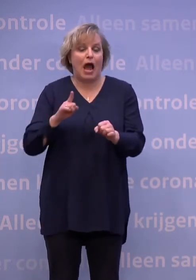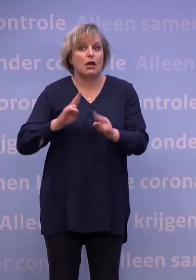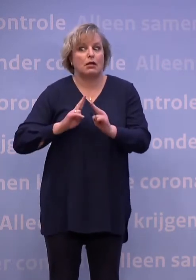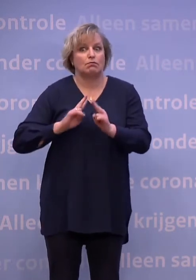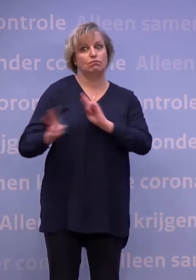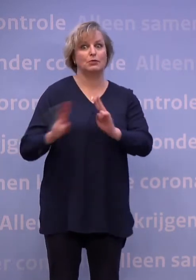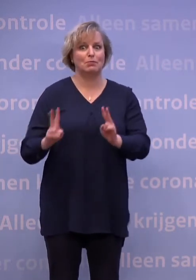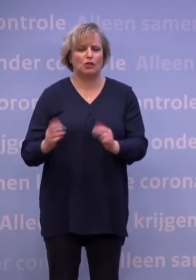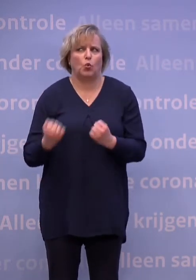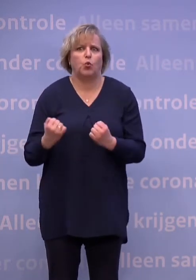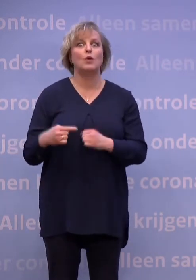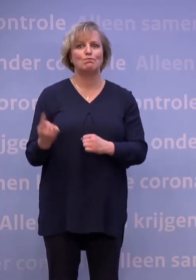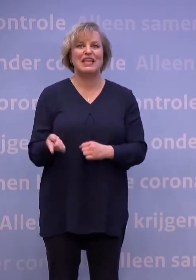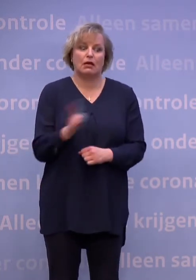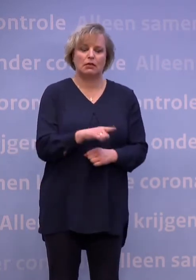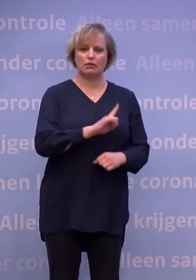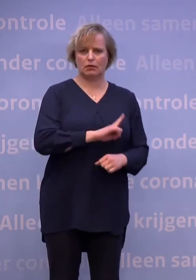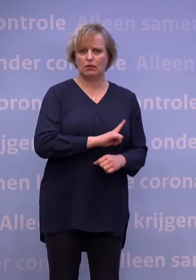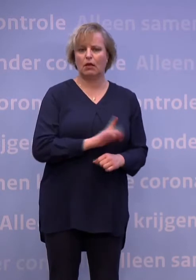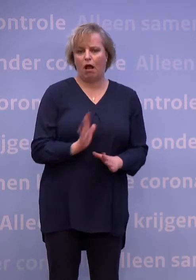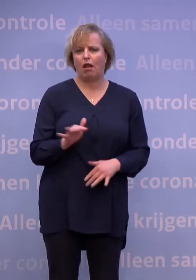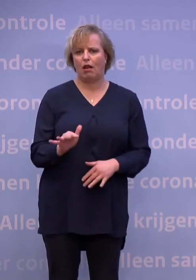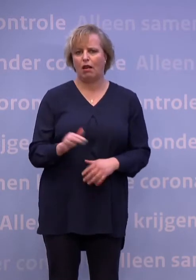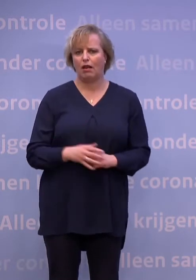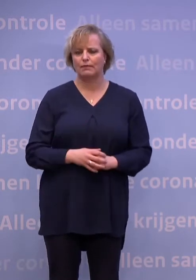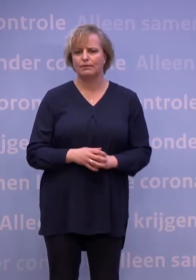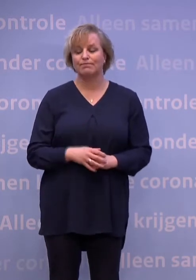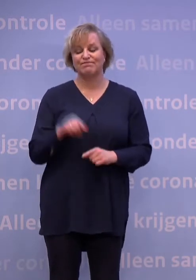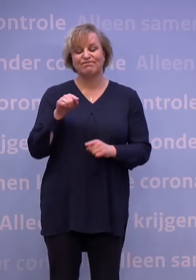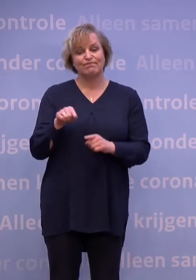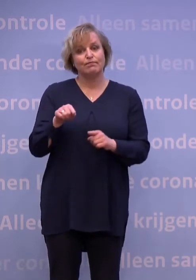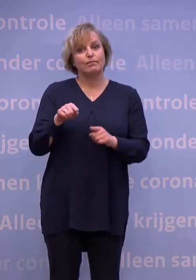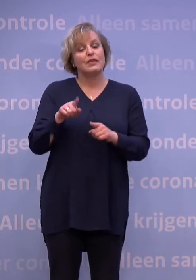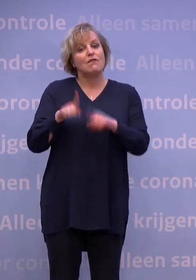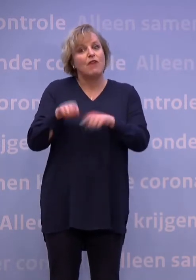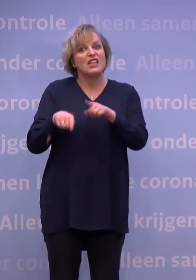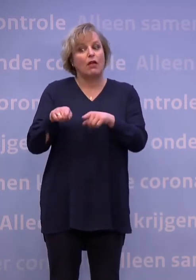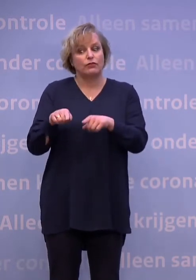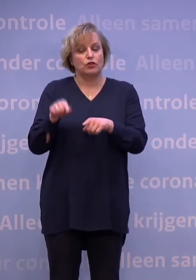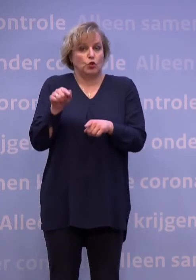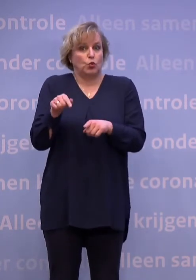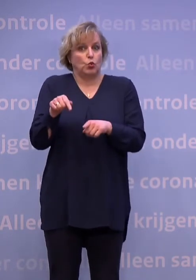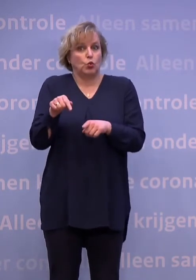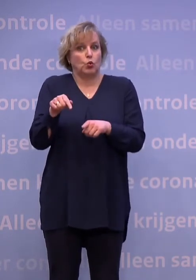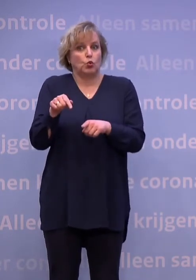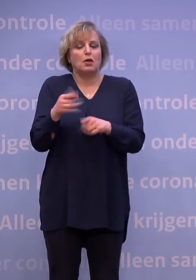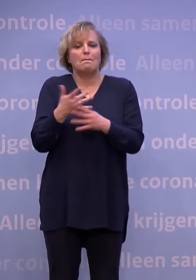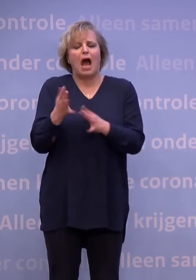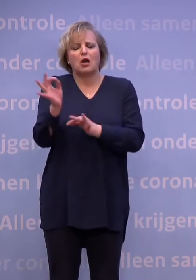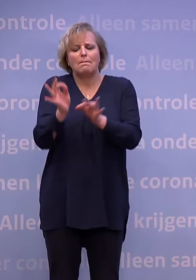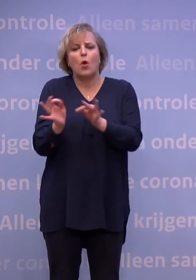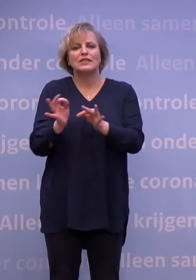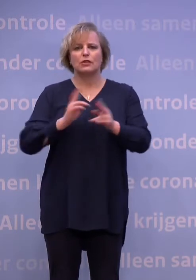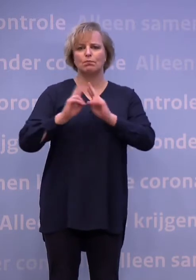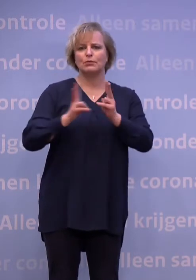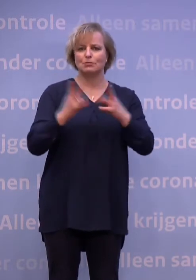hij in ieder geval. Nu is deze variant, deze virusvariant, nog verantwoordelijk voor een paar procent van alle